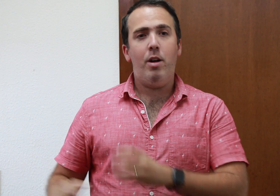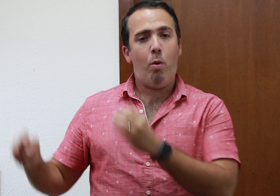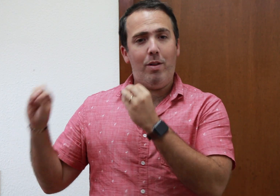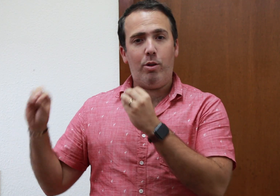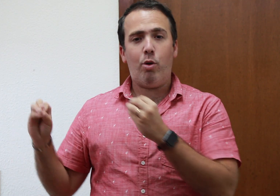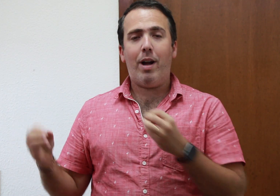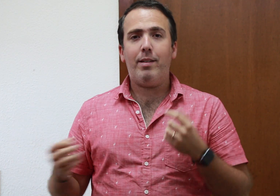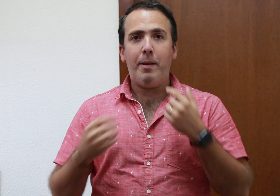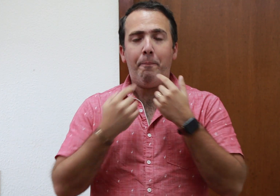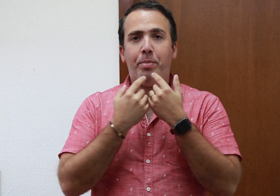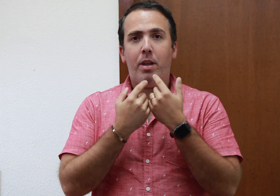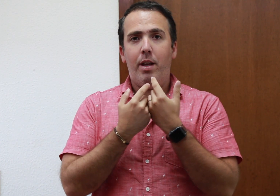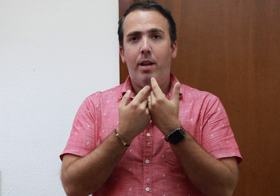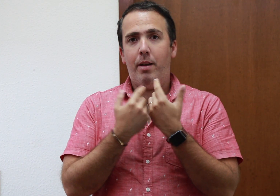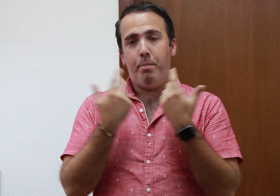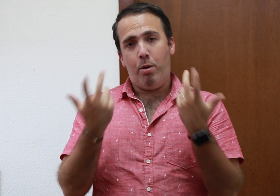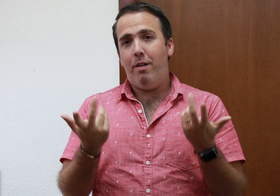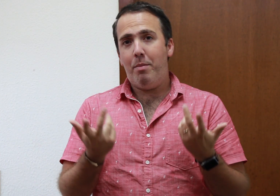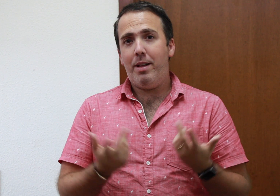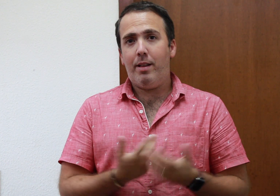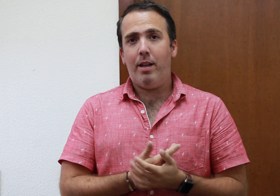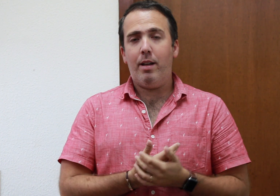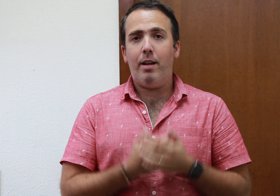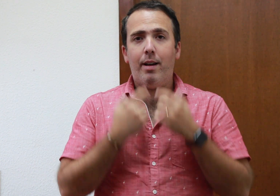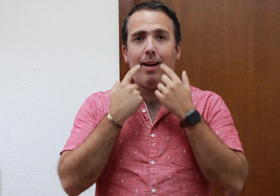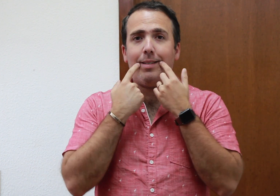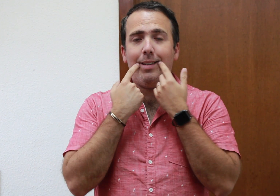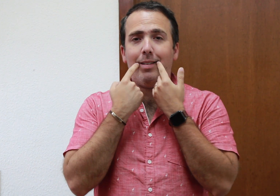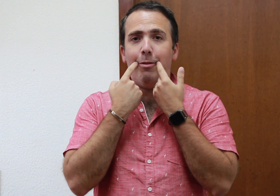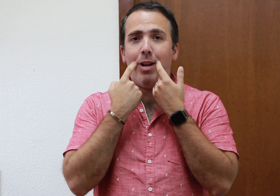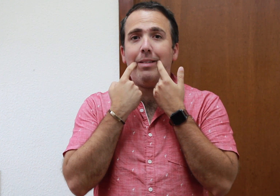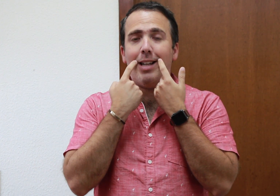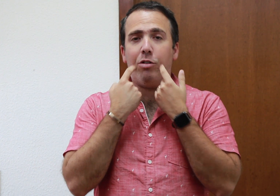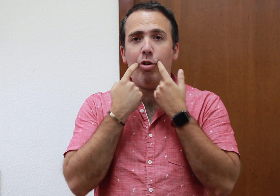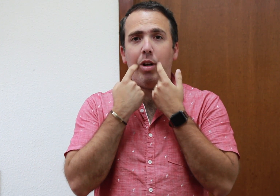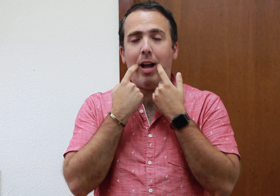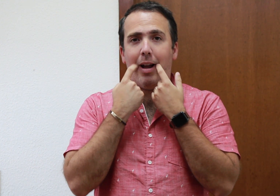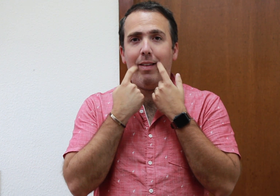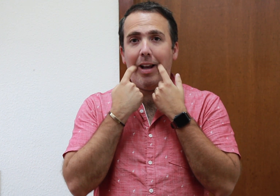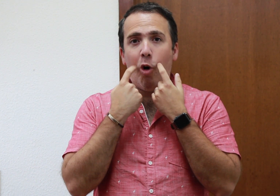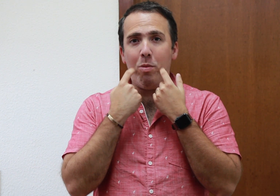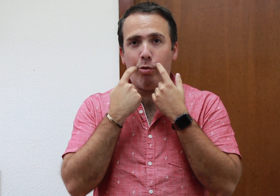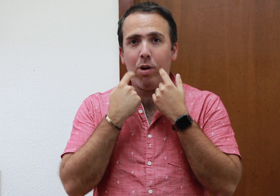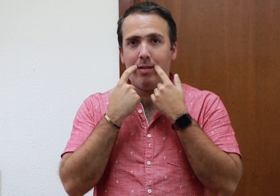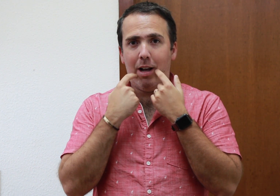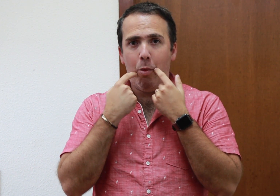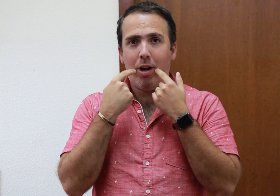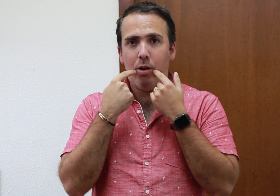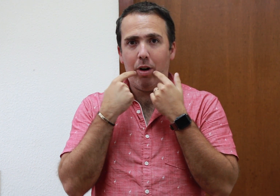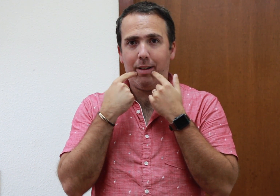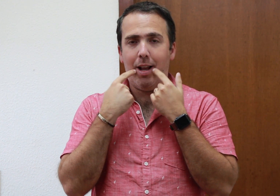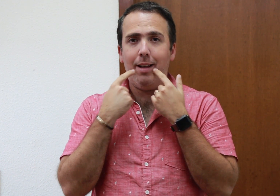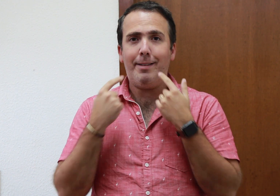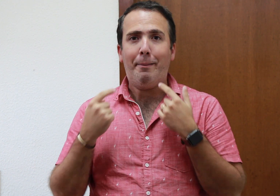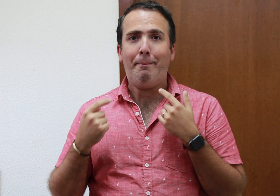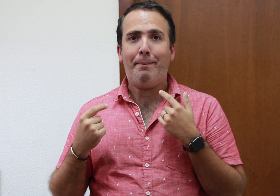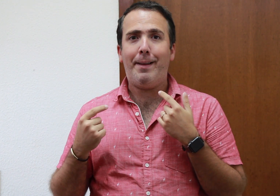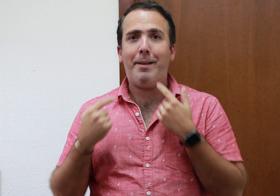Cuando tocas, probablemente haces una estiración acá de las comisuras de la boca en los laterales, de esta